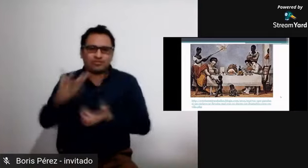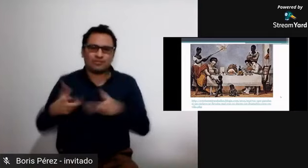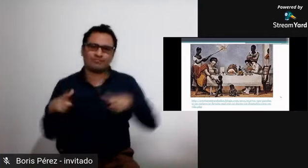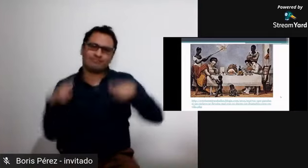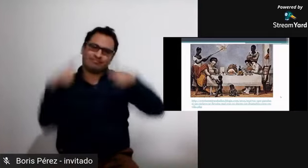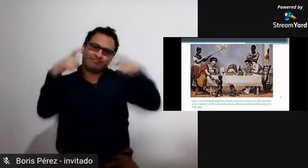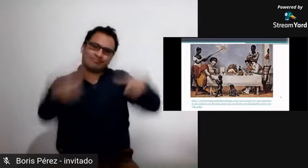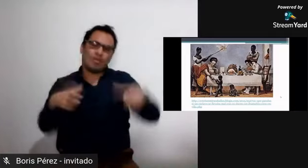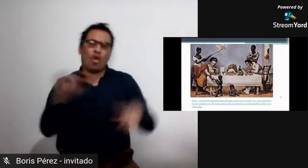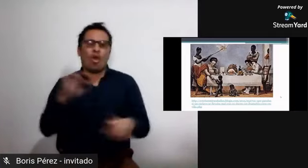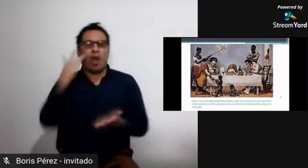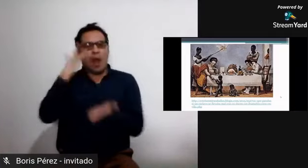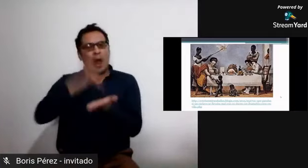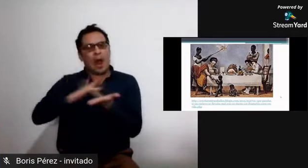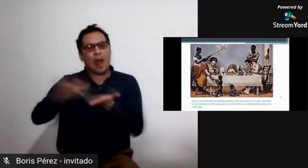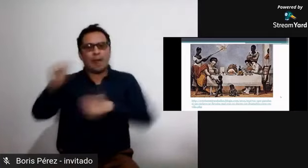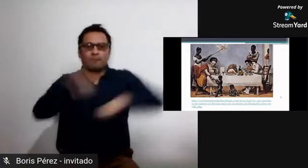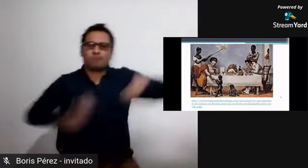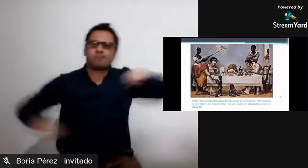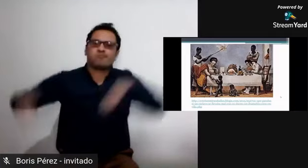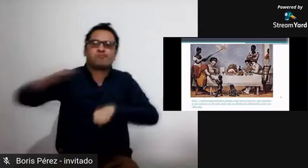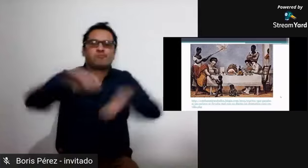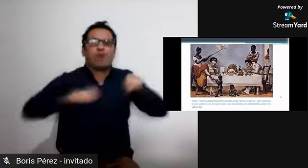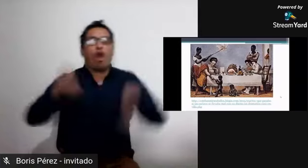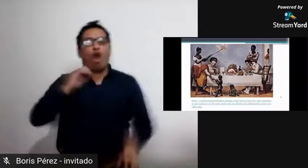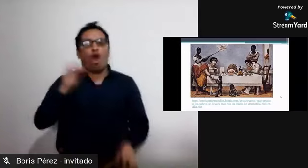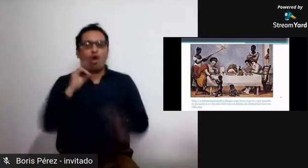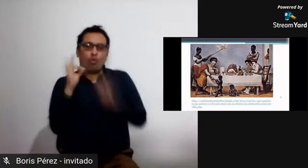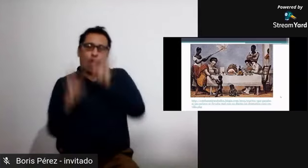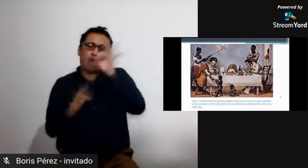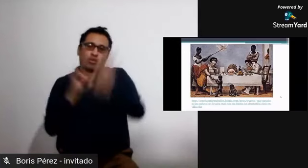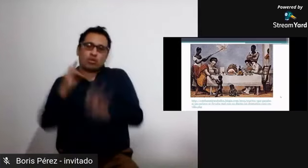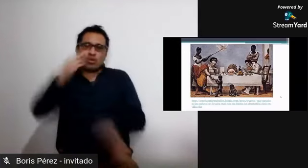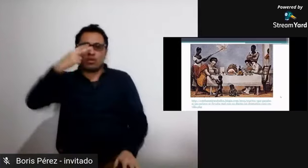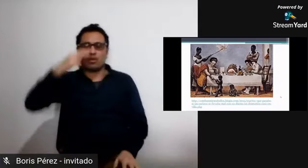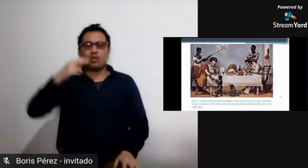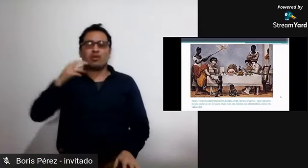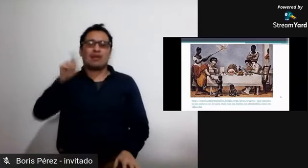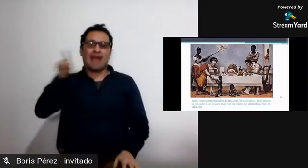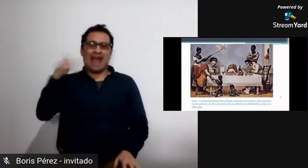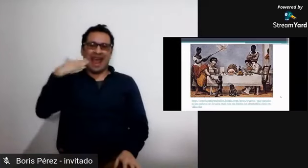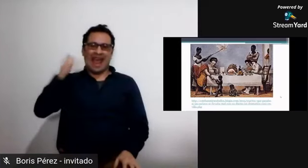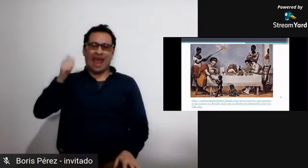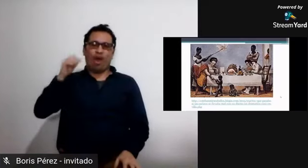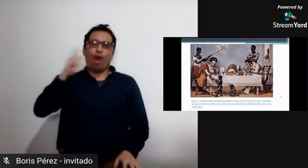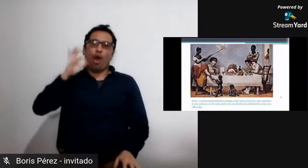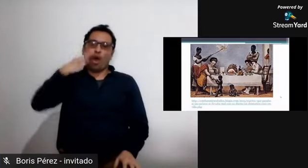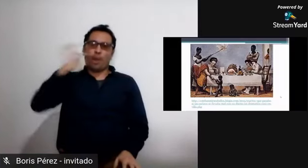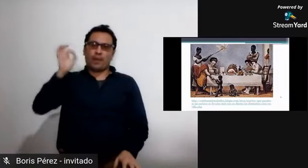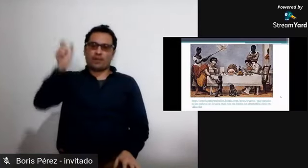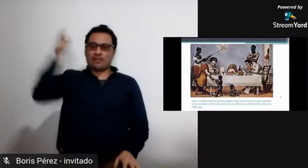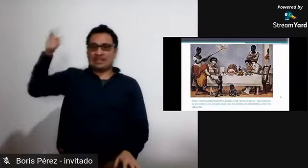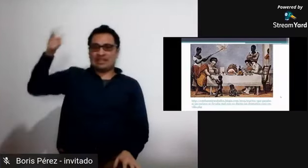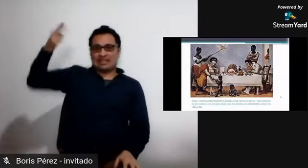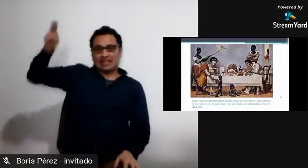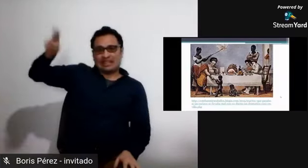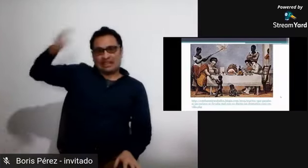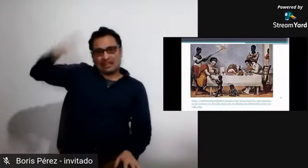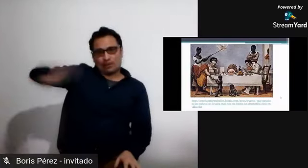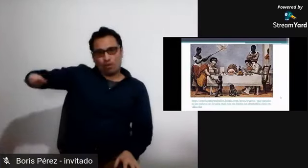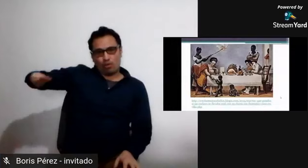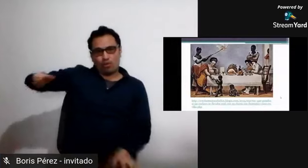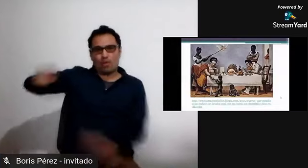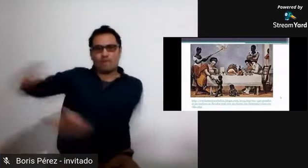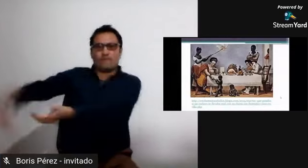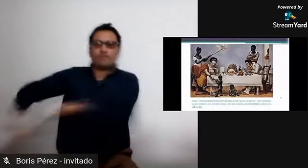responsables de la cocina también de toda la parte del aseo de estos hogares también del cuidado de